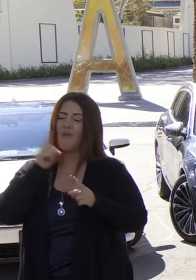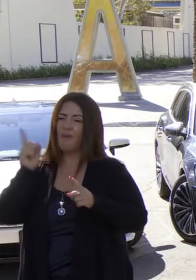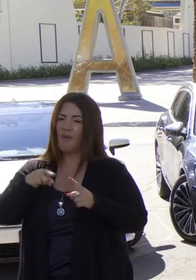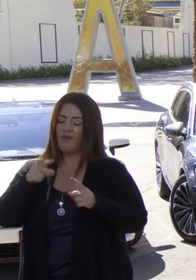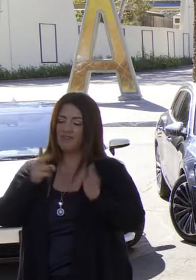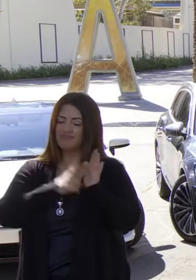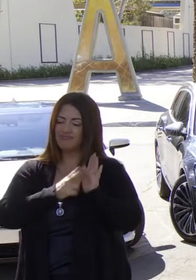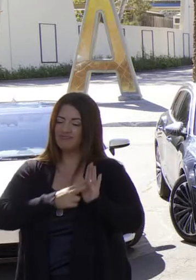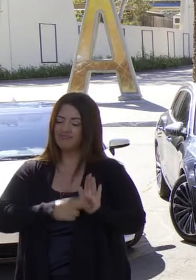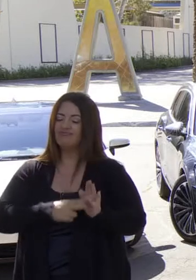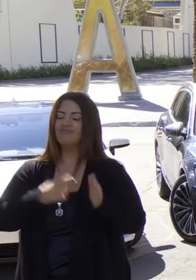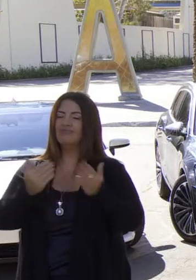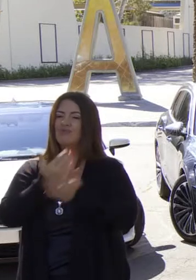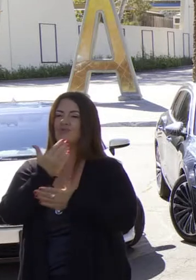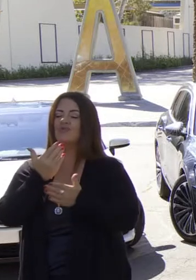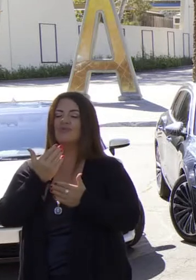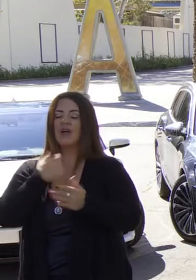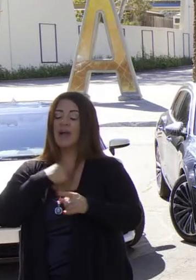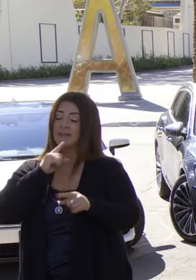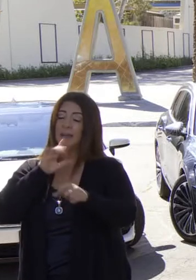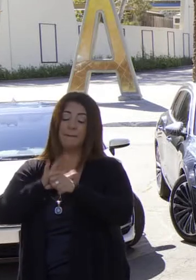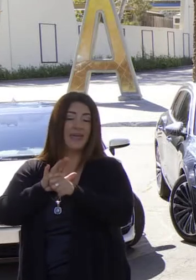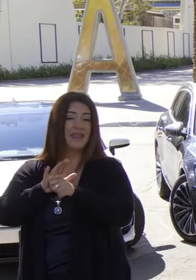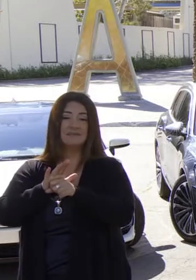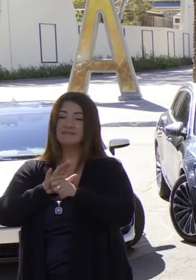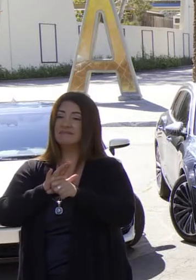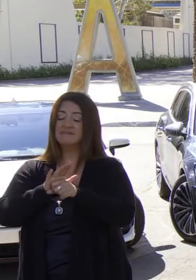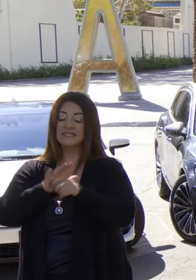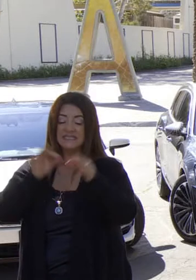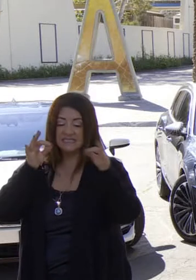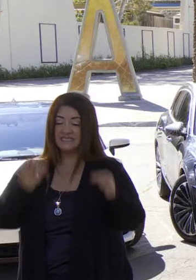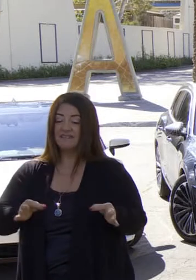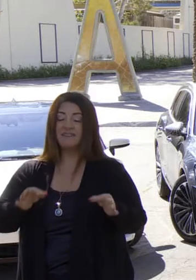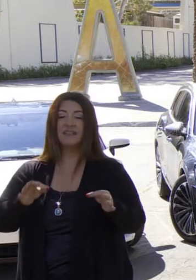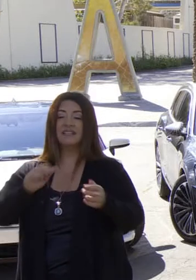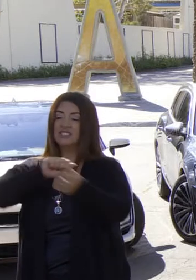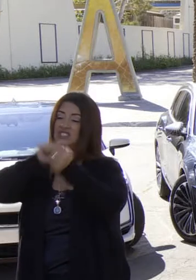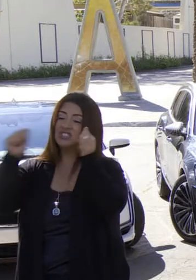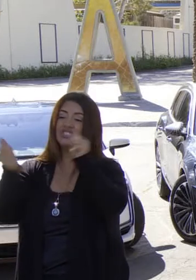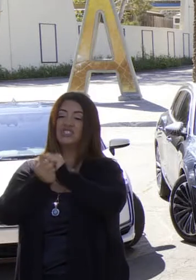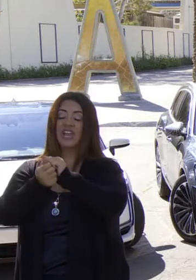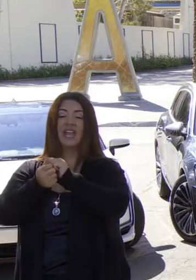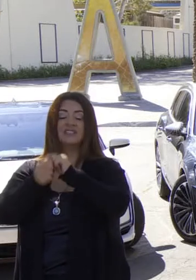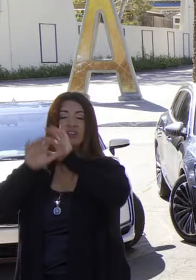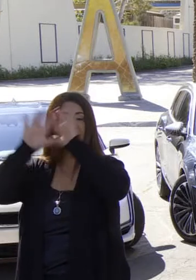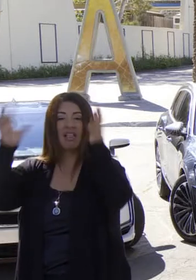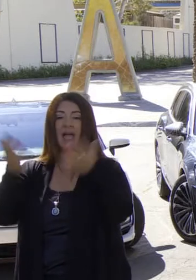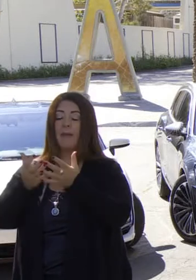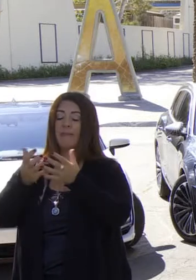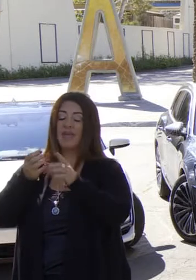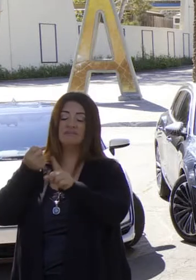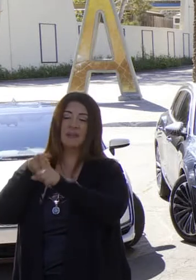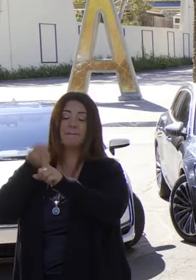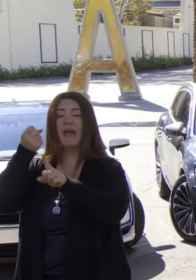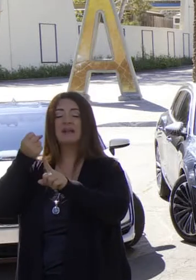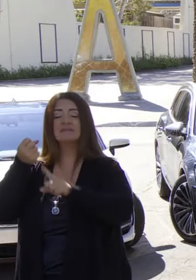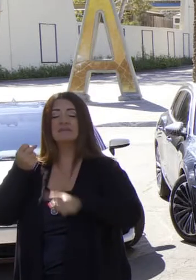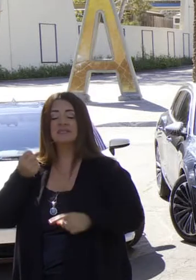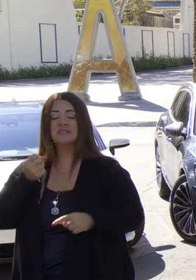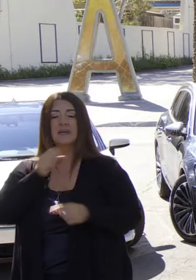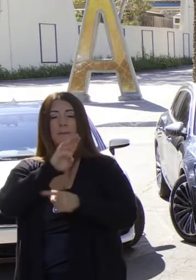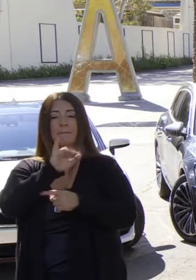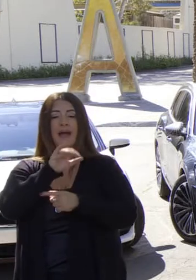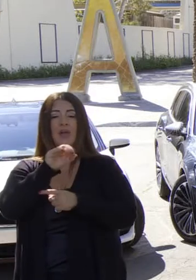ejecutivas. Estamos comprometidos más ampliamente en un espectro completo de cambio climático, viendo eficiencia, viendo